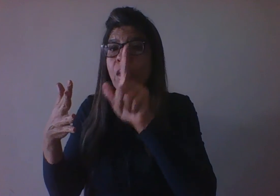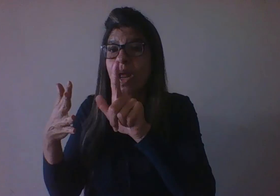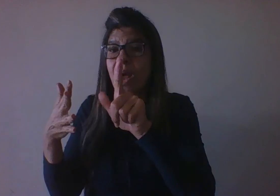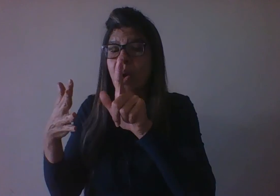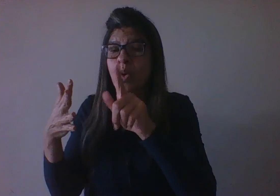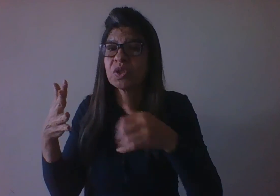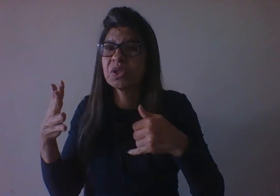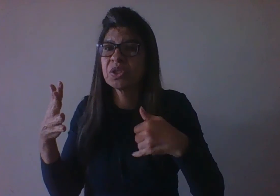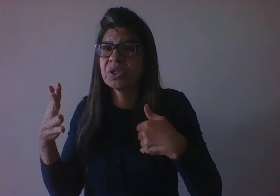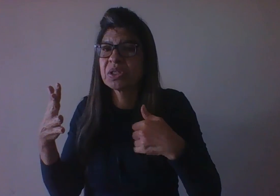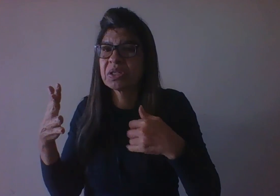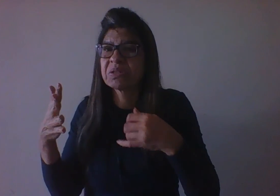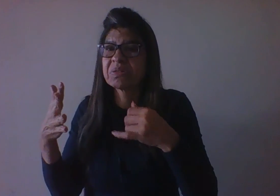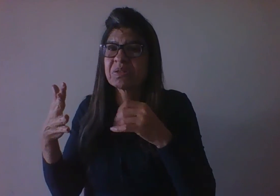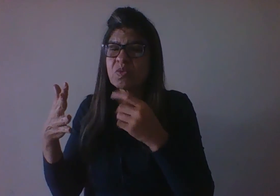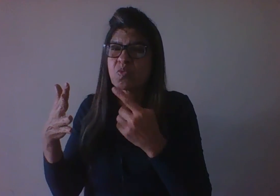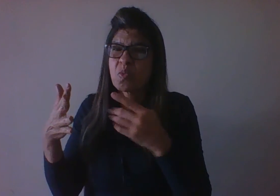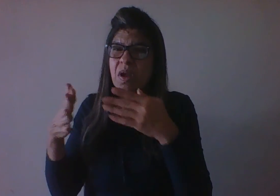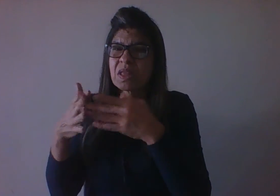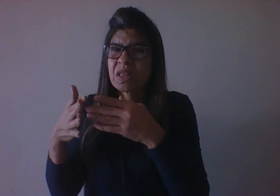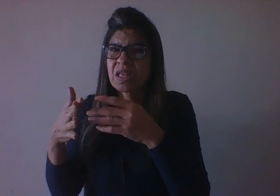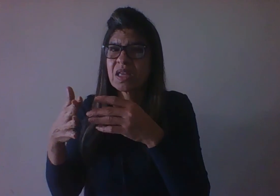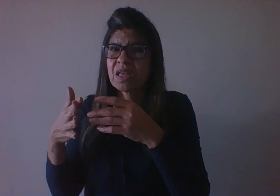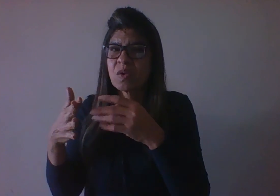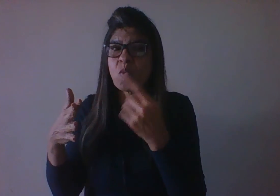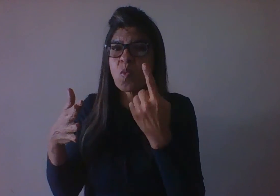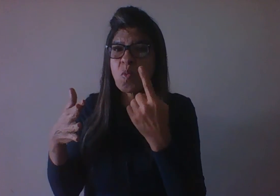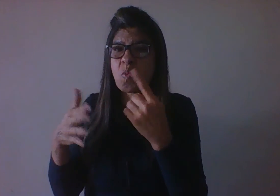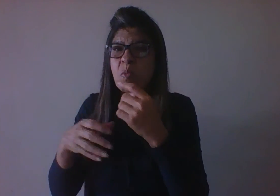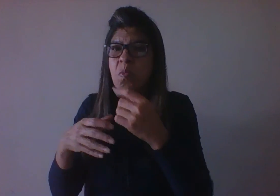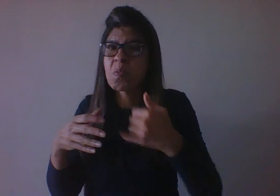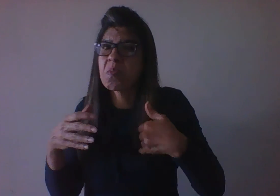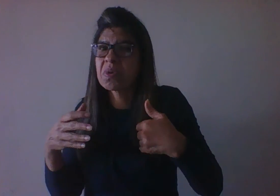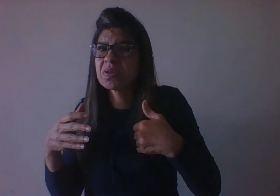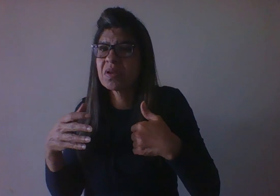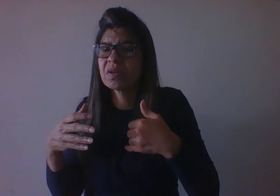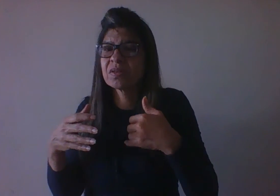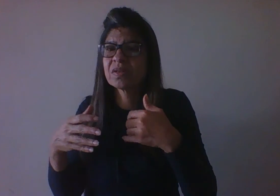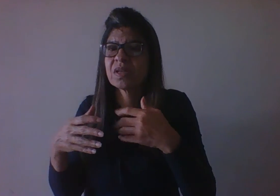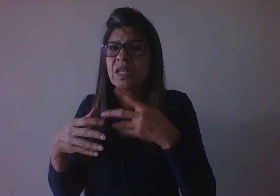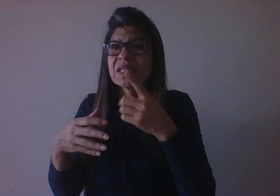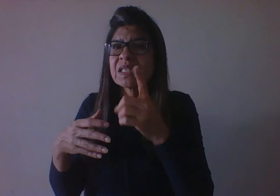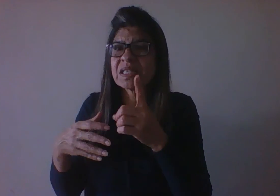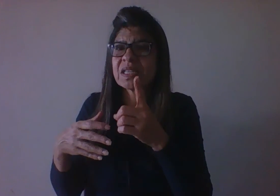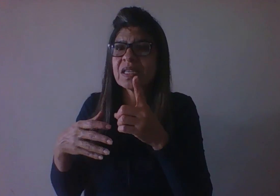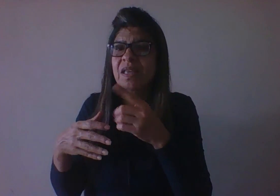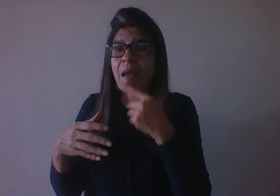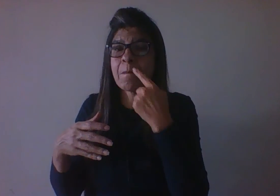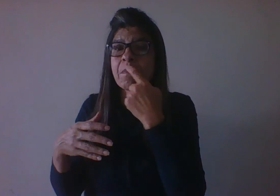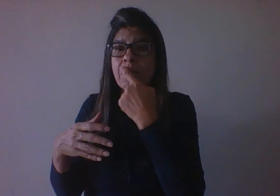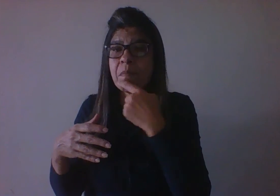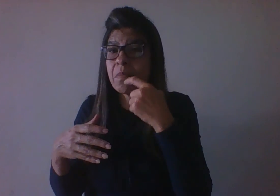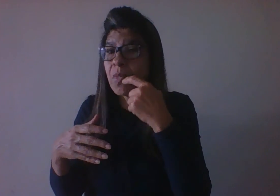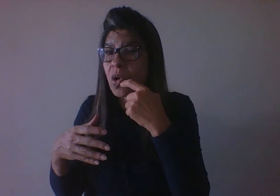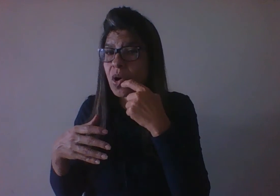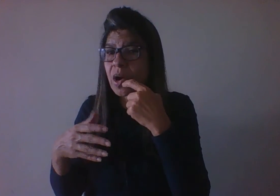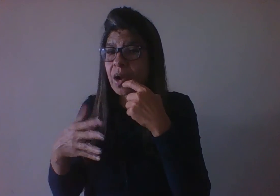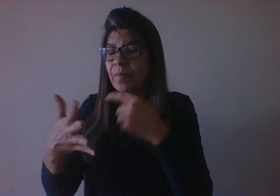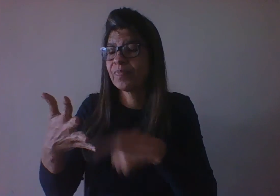obtém prazer quando estimulada pela boca. A fase anal de um a três anos de